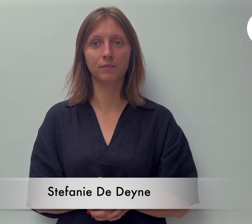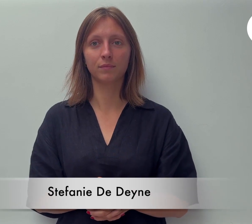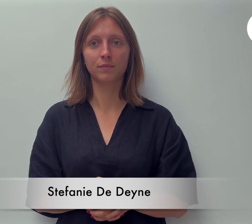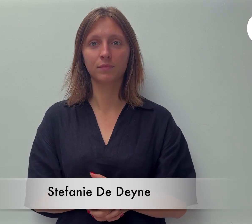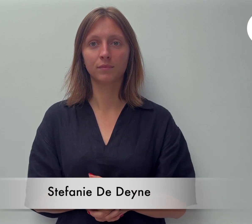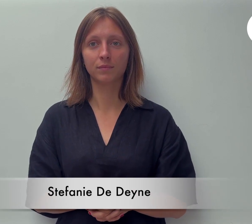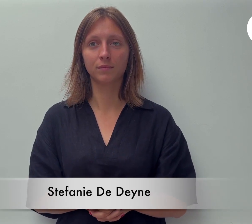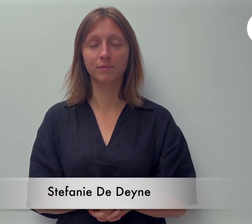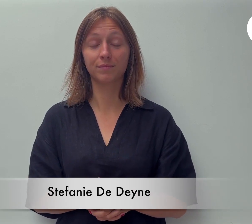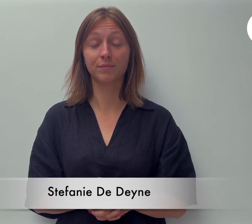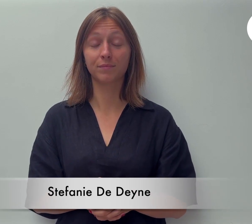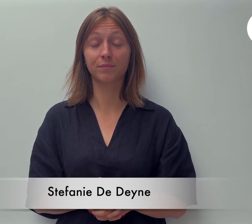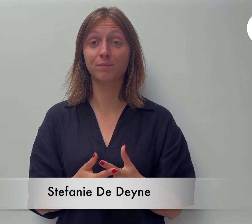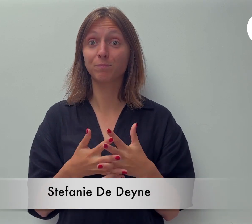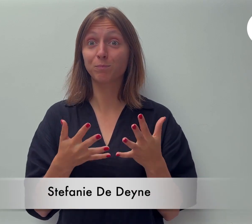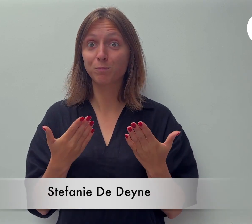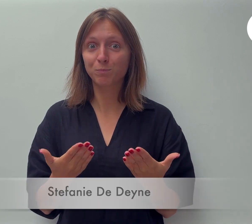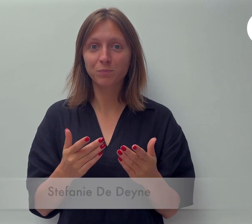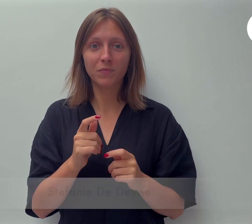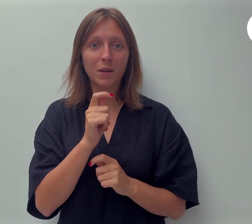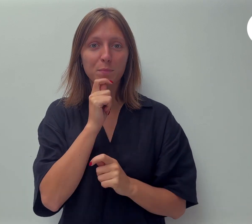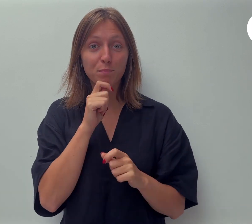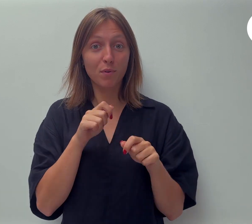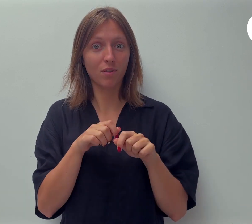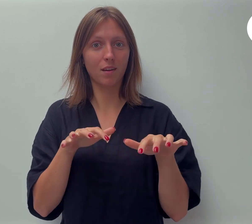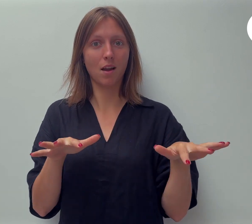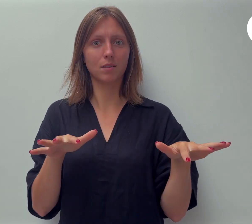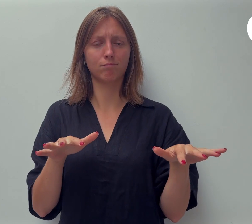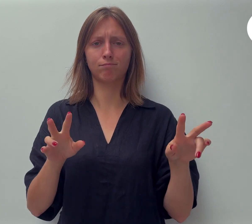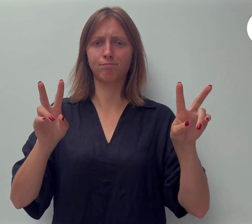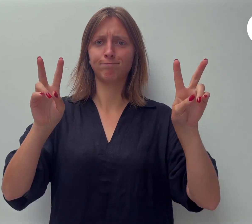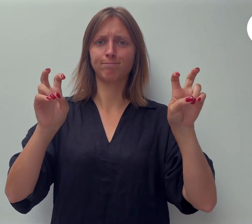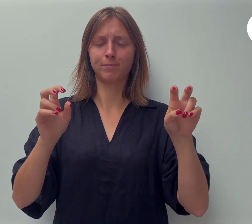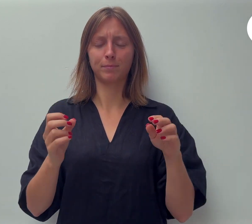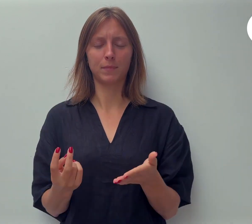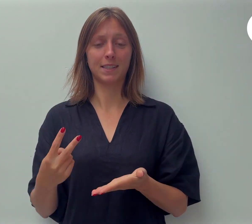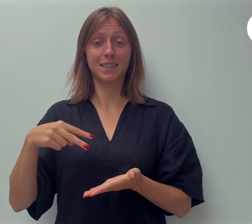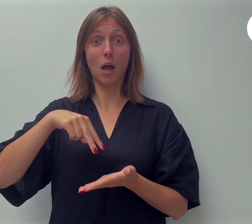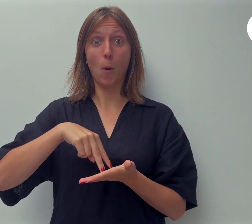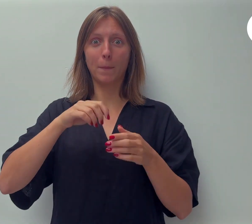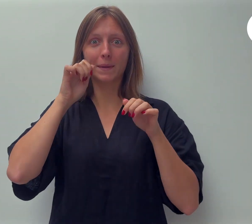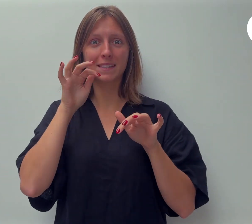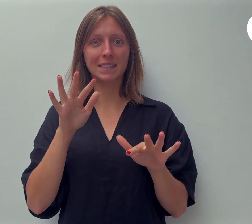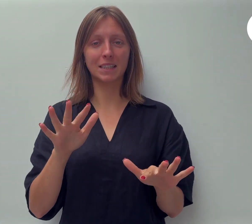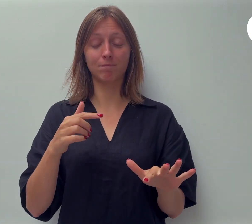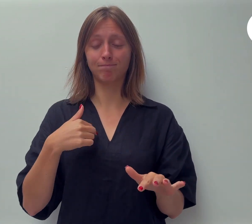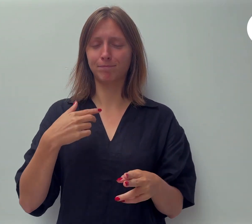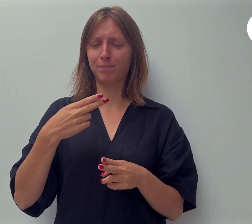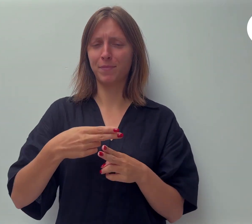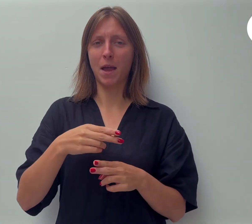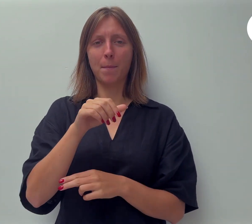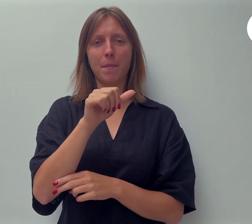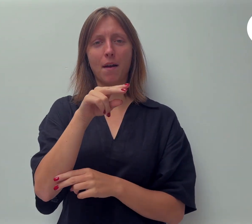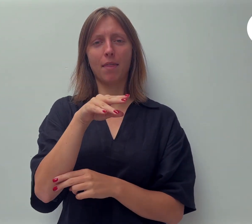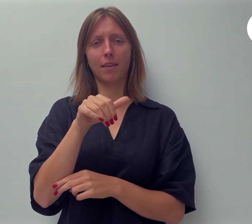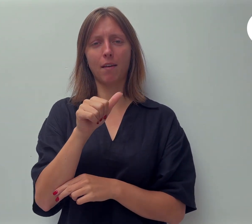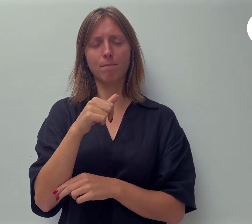In de volgende podcast, Sta op en schitter, neem ik, Anja, jullie mee in korte overdenkingen. Als